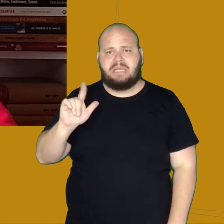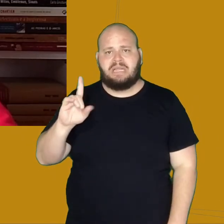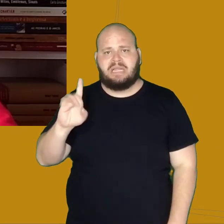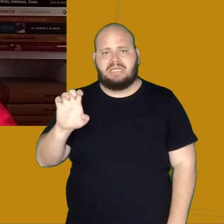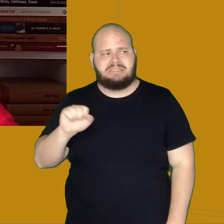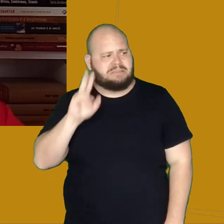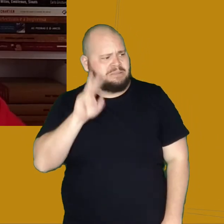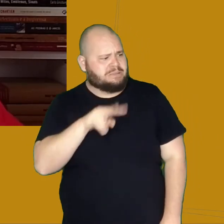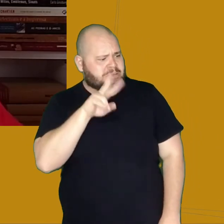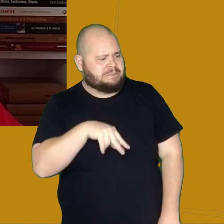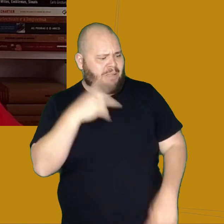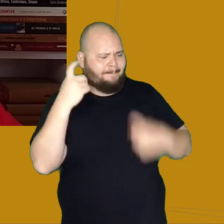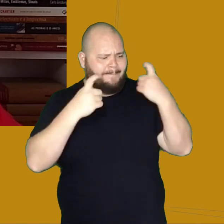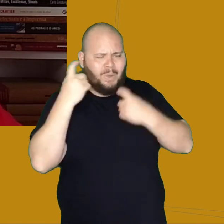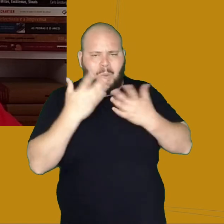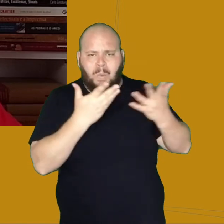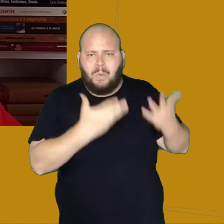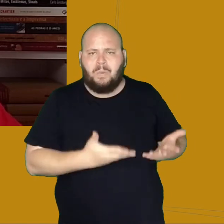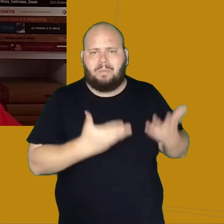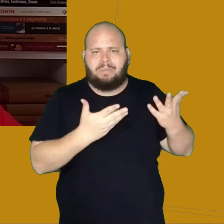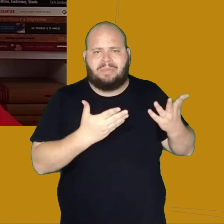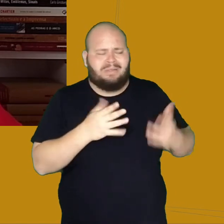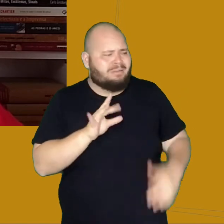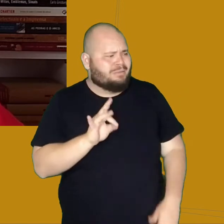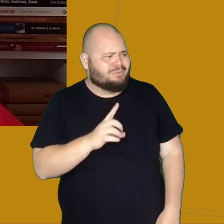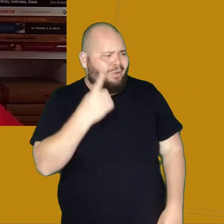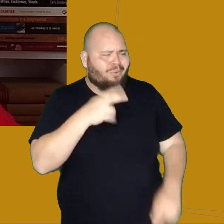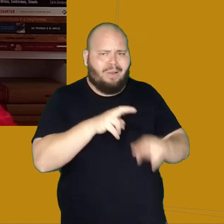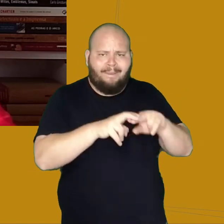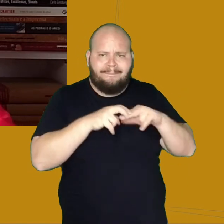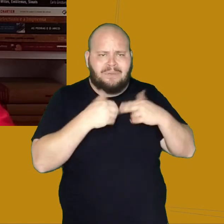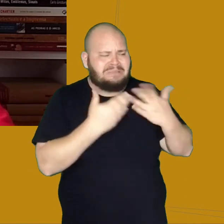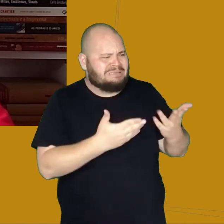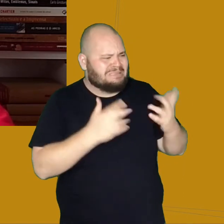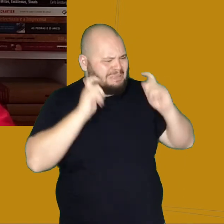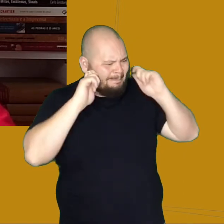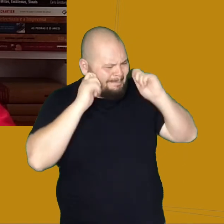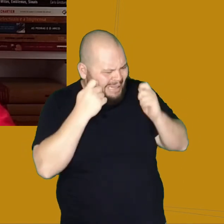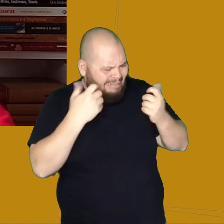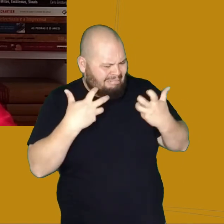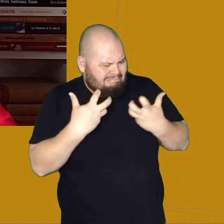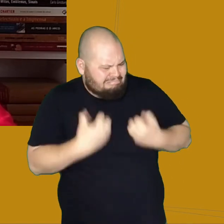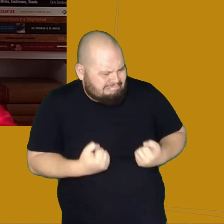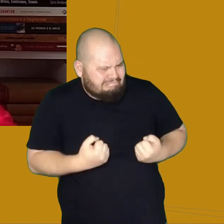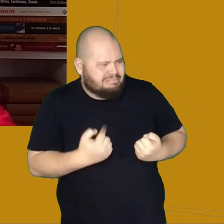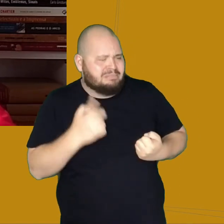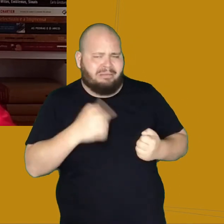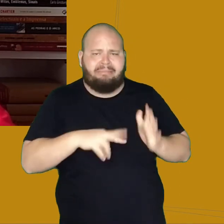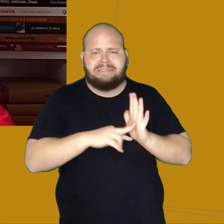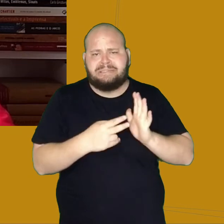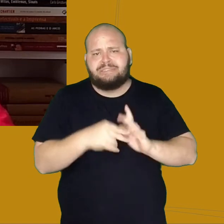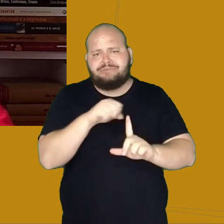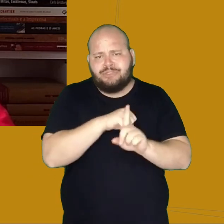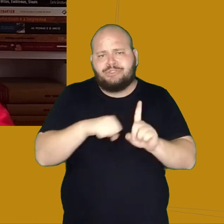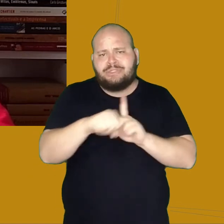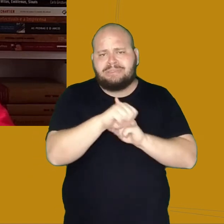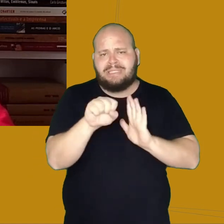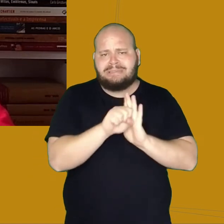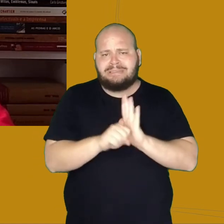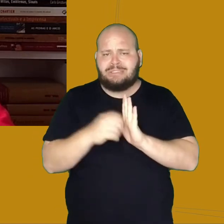Na visão dele, a única explicação para alguém utilizar roupas como aquela seria que a sociedade do século XIX era